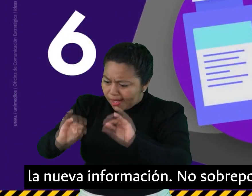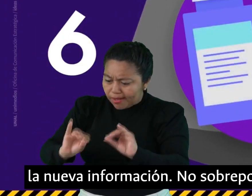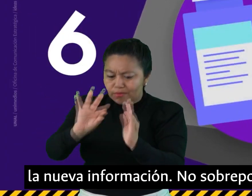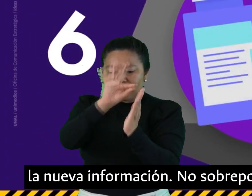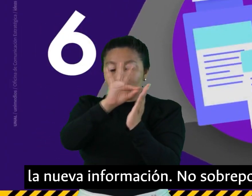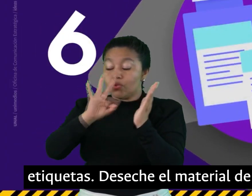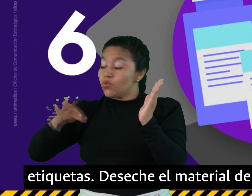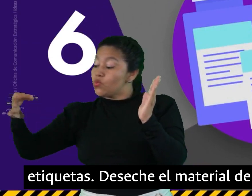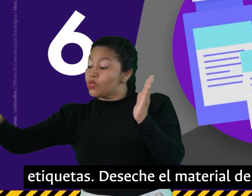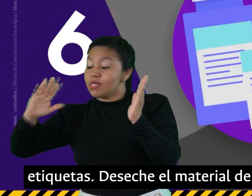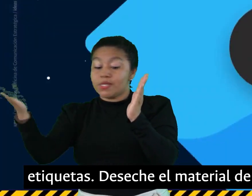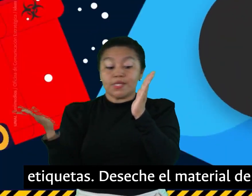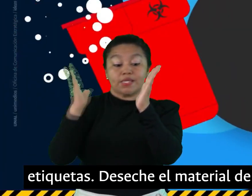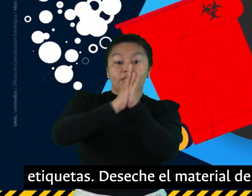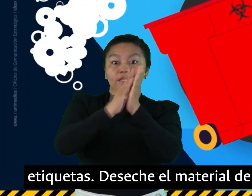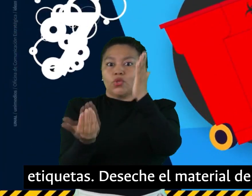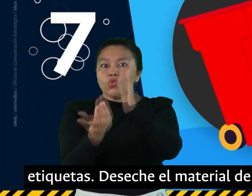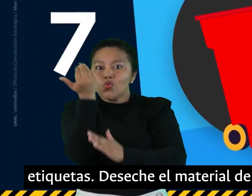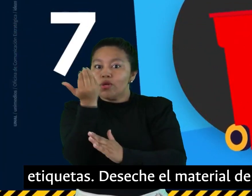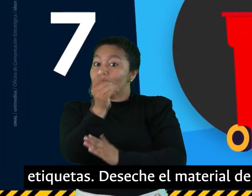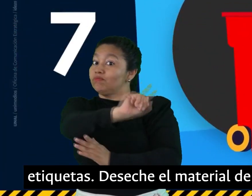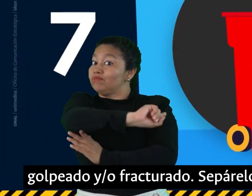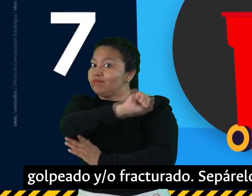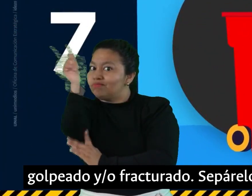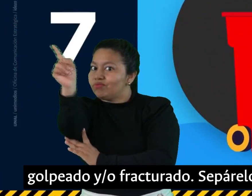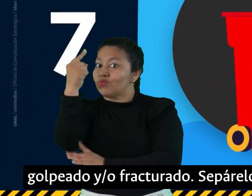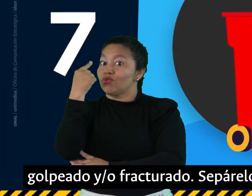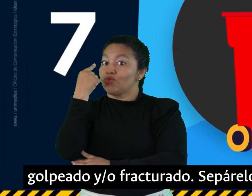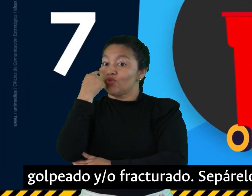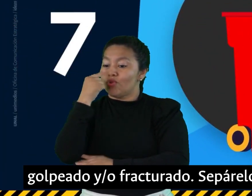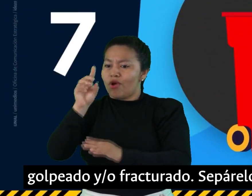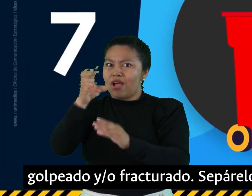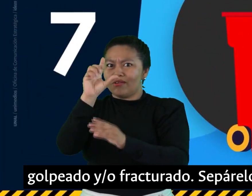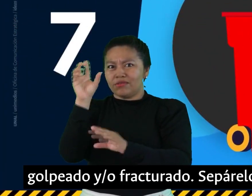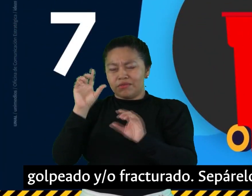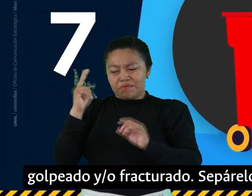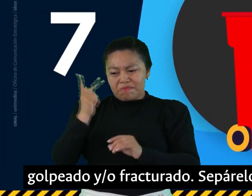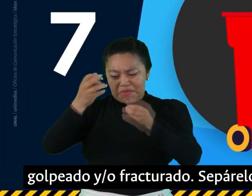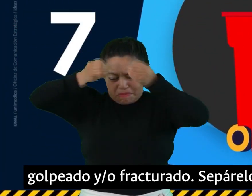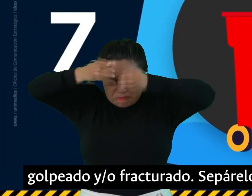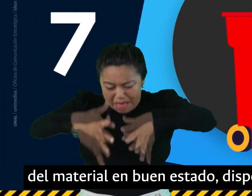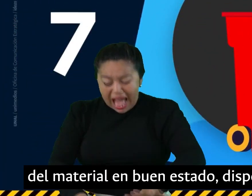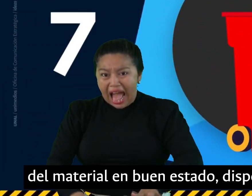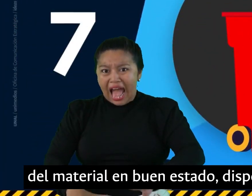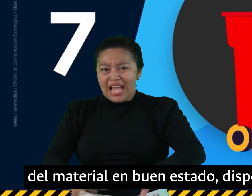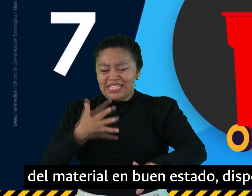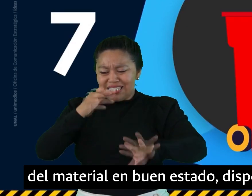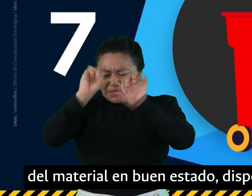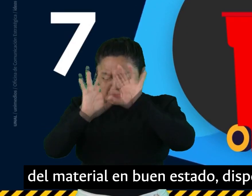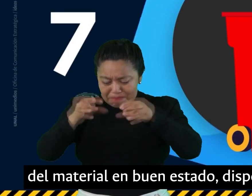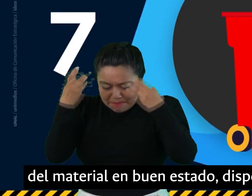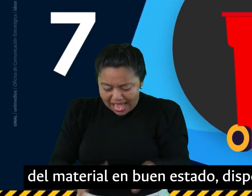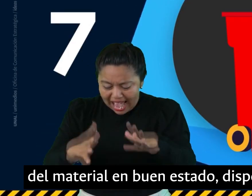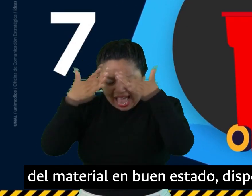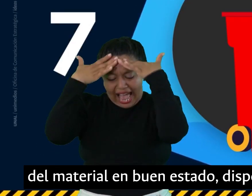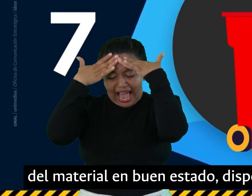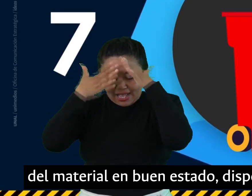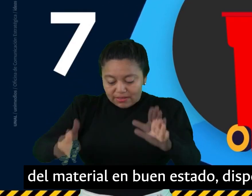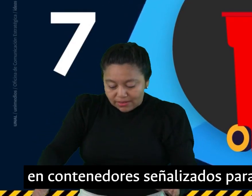sobreponga etiquetas. Deseche el material de vidrio golpeado y o fracturado. Sepárelo del material en buen estado. Dispóngalo en